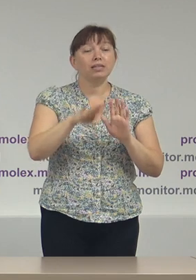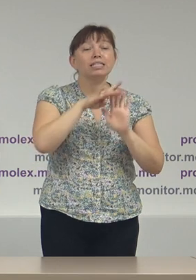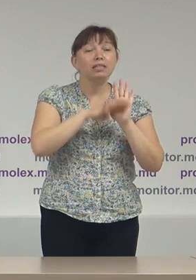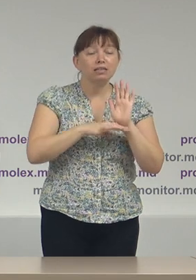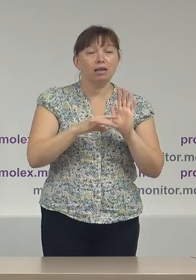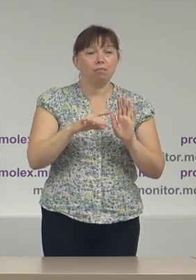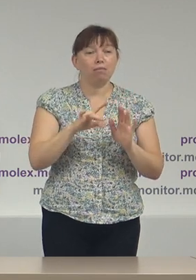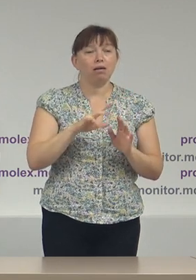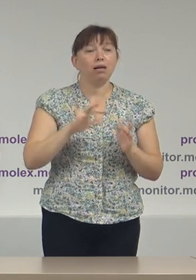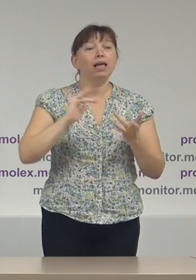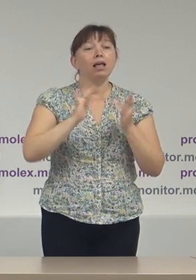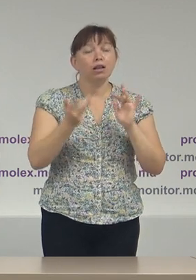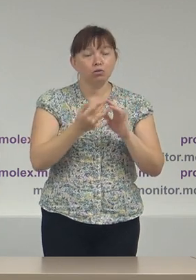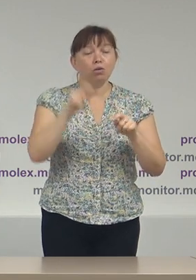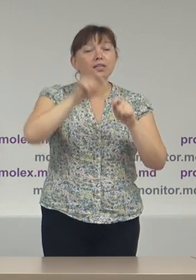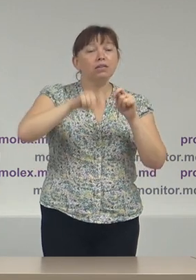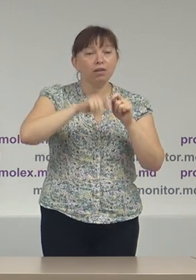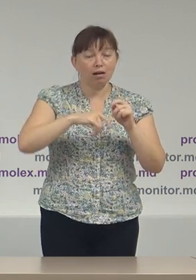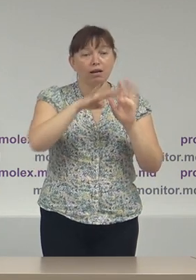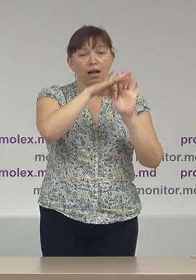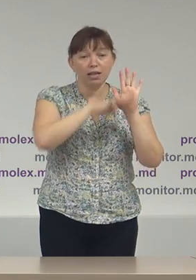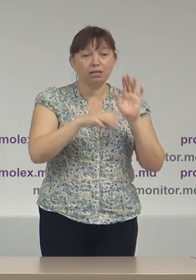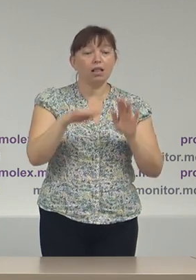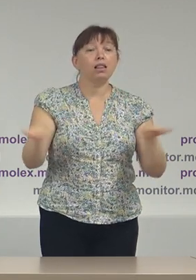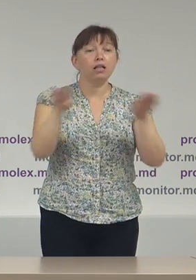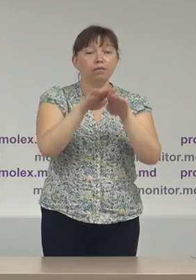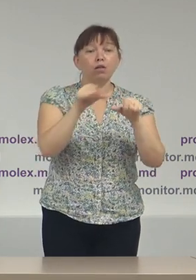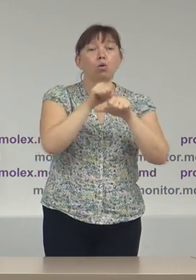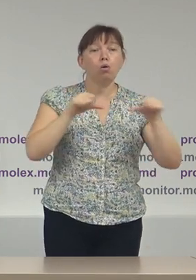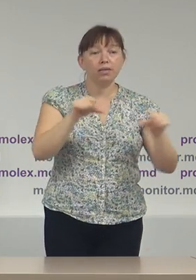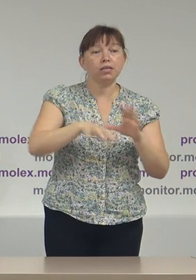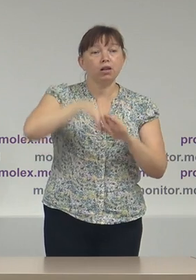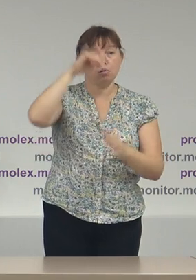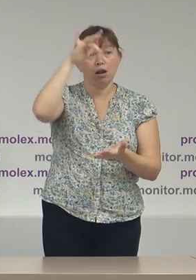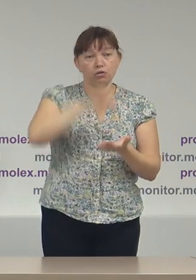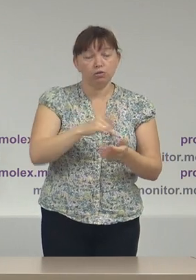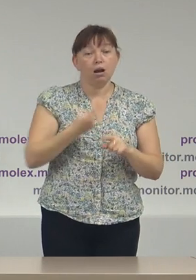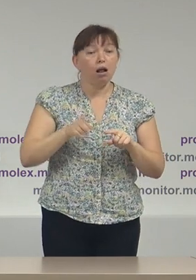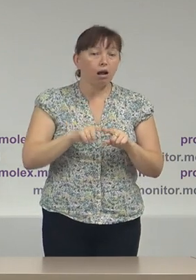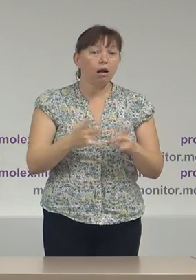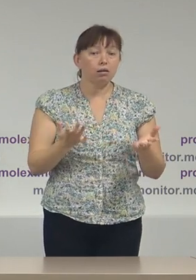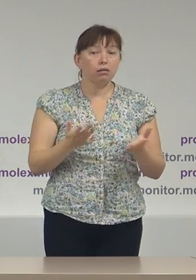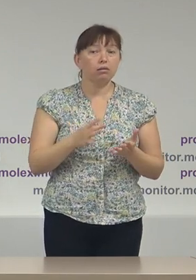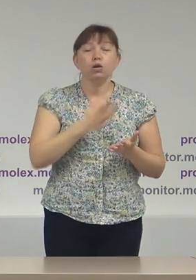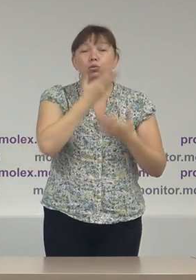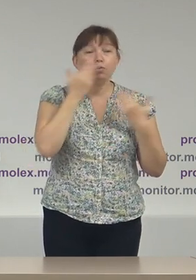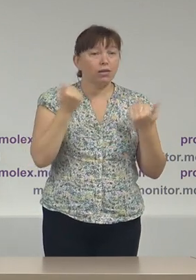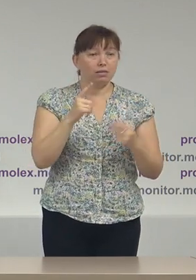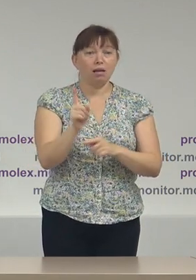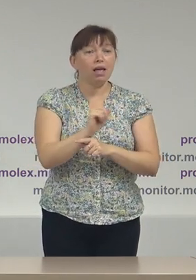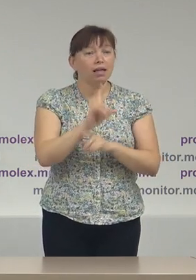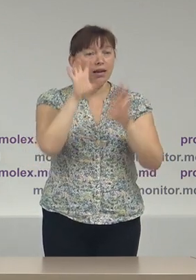verificare a listelor electorale la nivelul o comisie electorale centrale, care, de altfel, nu este reglementat